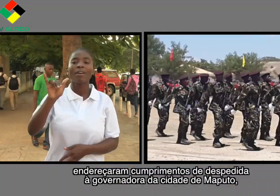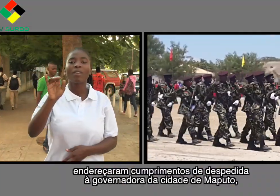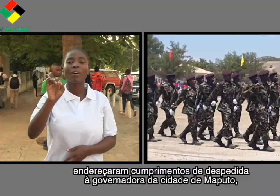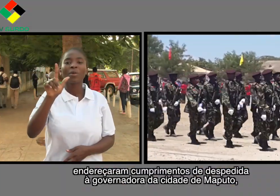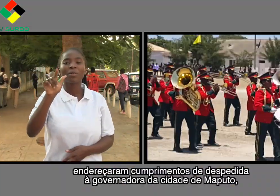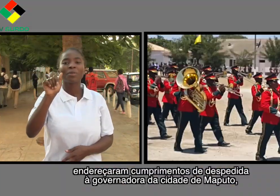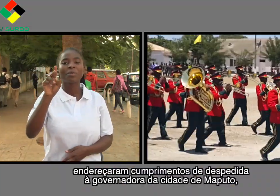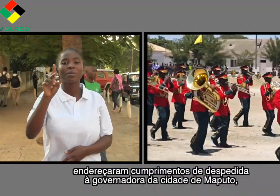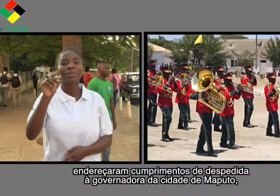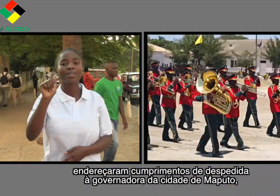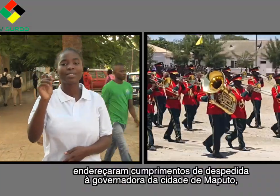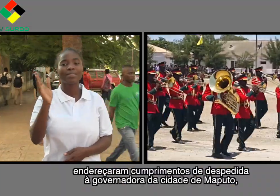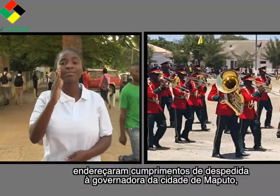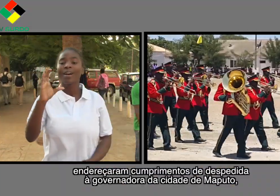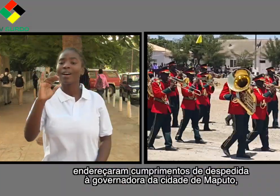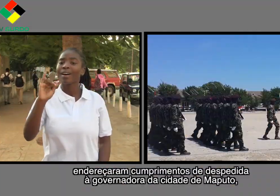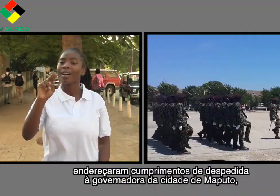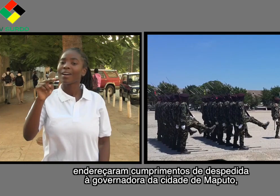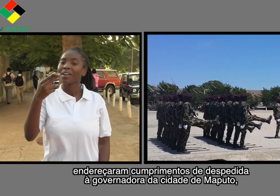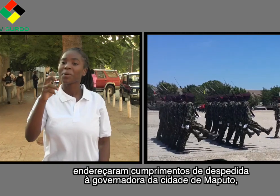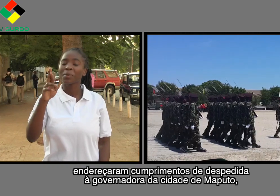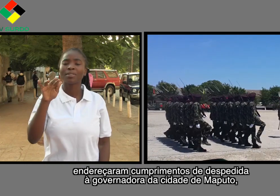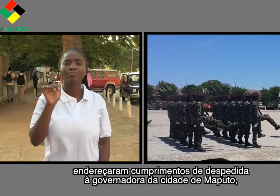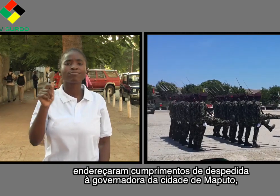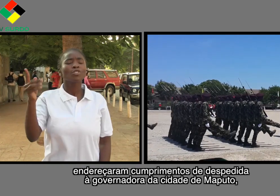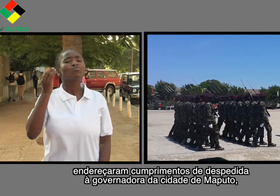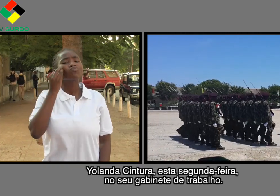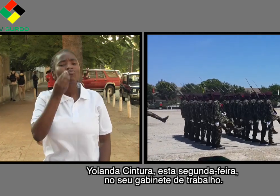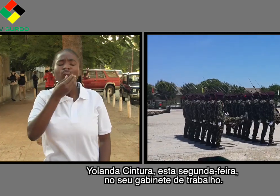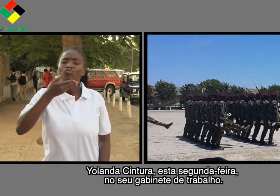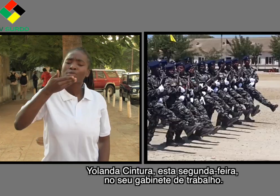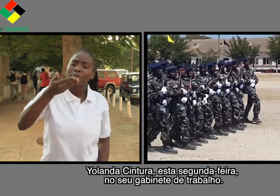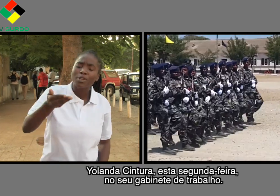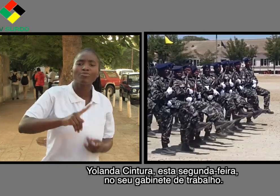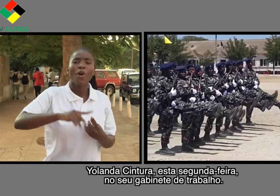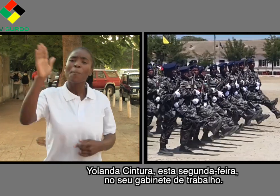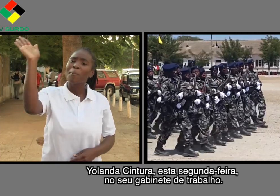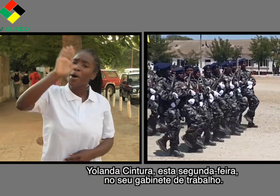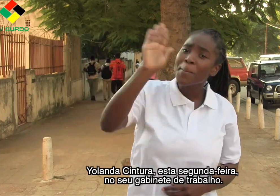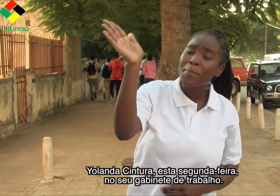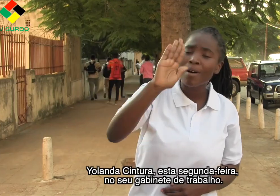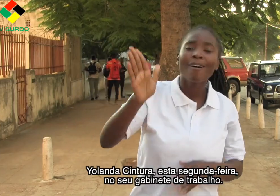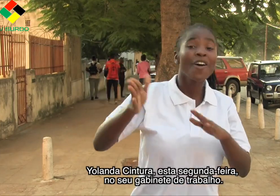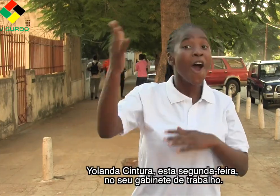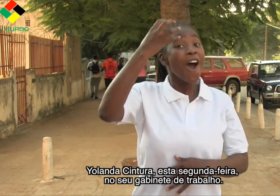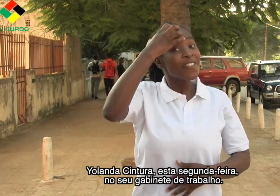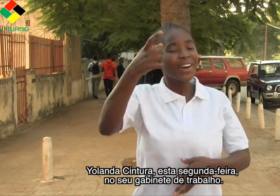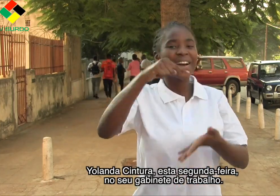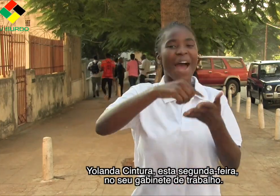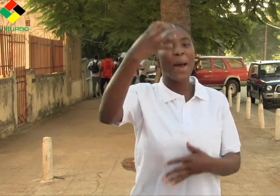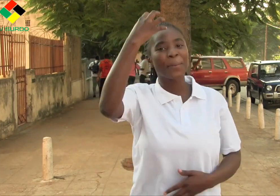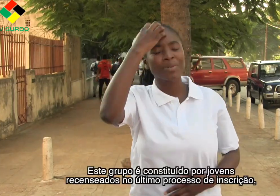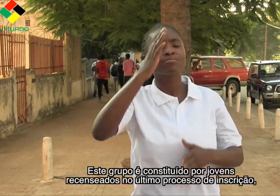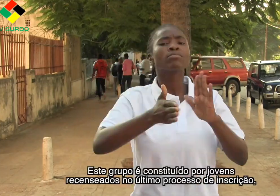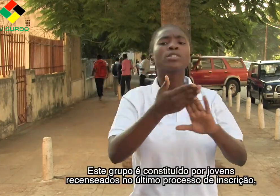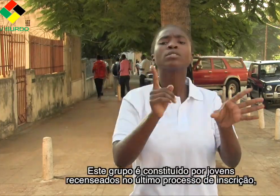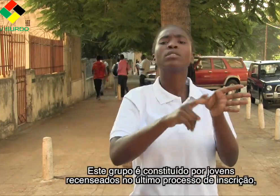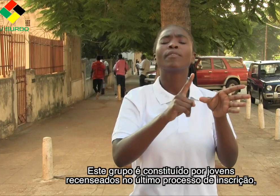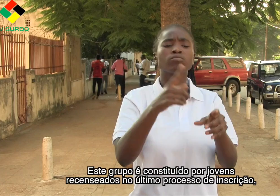cumprimentos de despedida à governadora da cidade de Maputo, Yolanda Cintura, esta segunda-feira no seu gabinete de trabalho. Este grupo é constituído